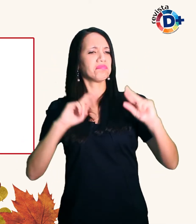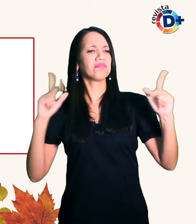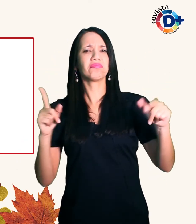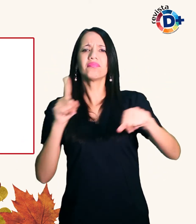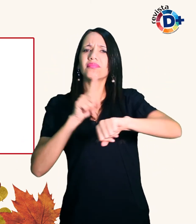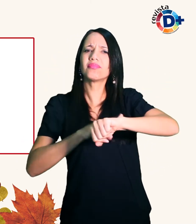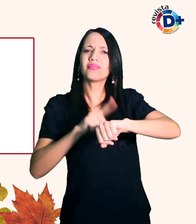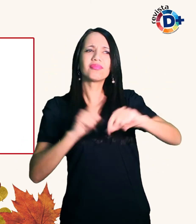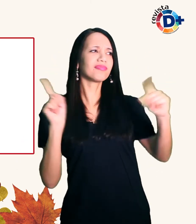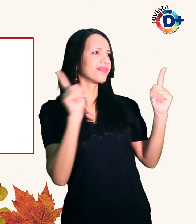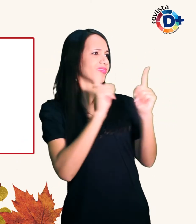de conquistar alguém